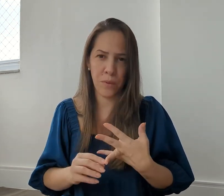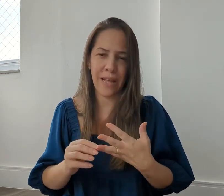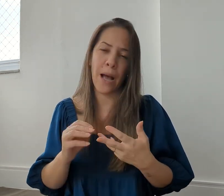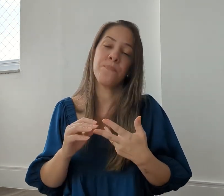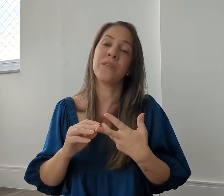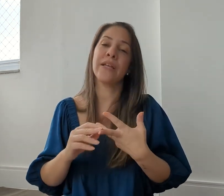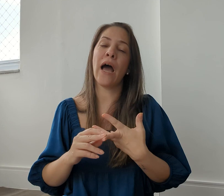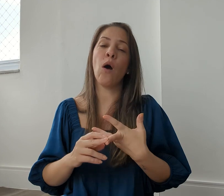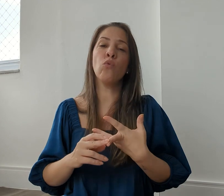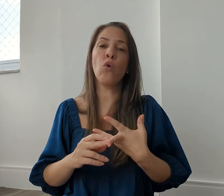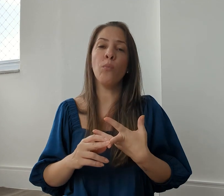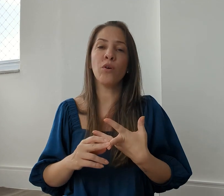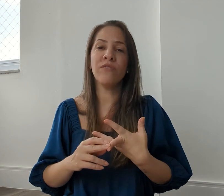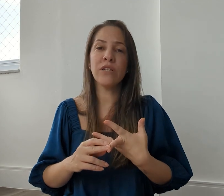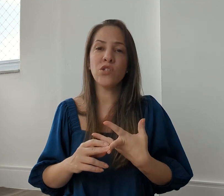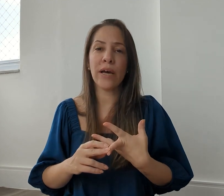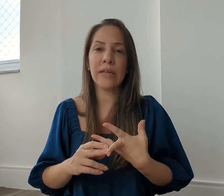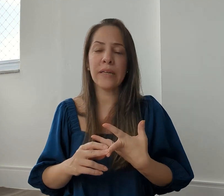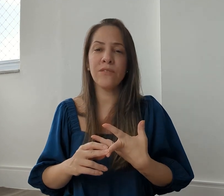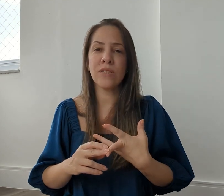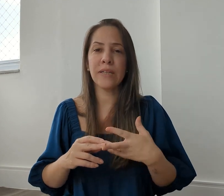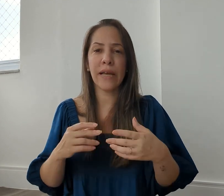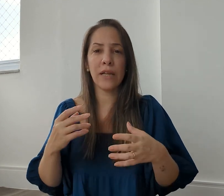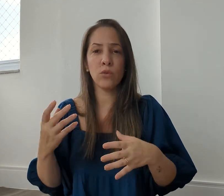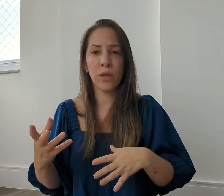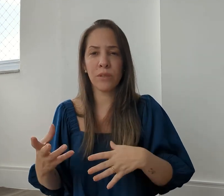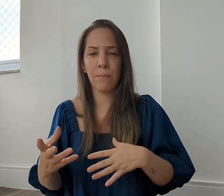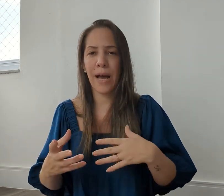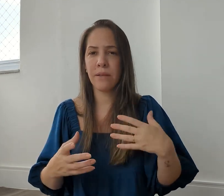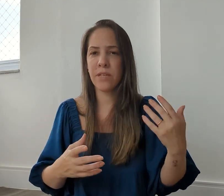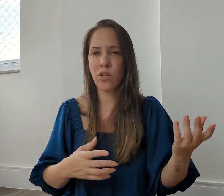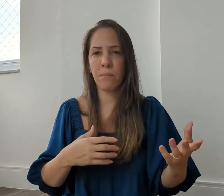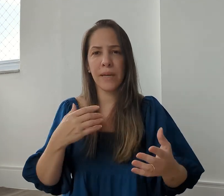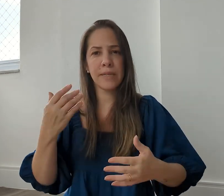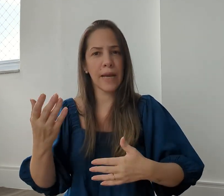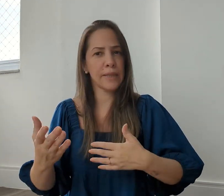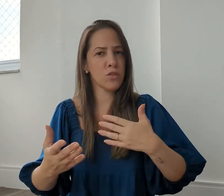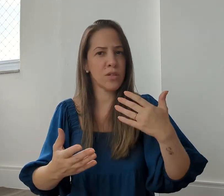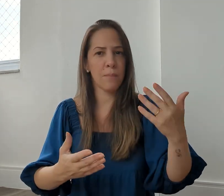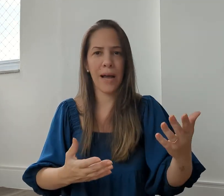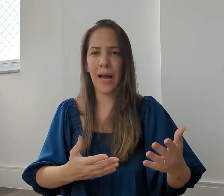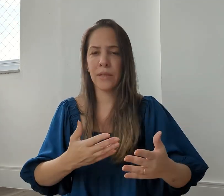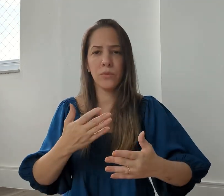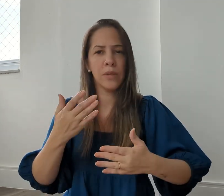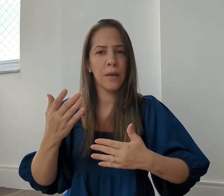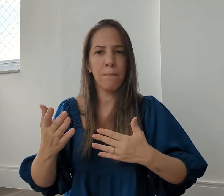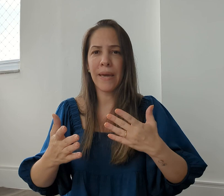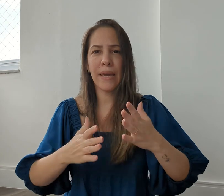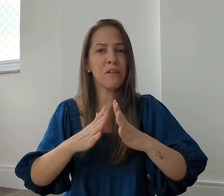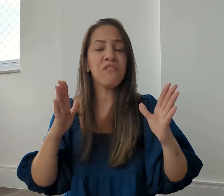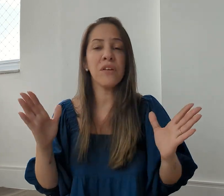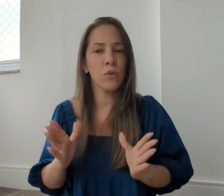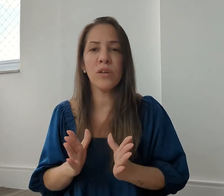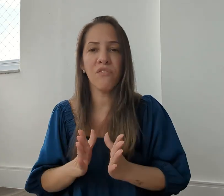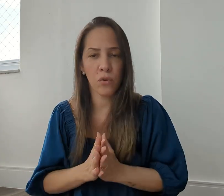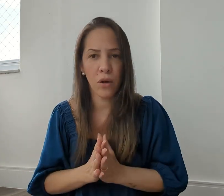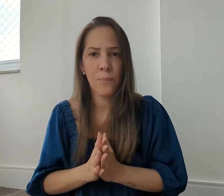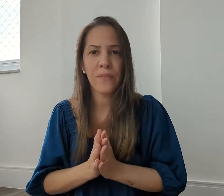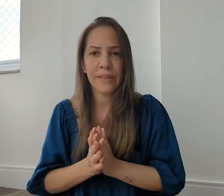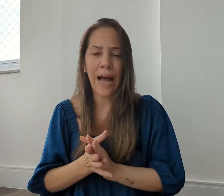hospedar, né, algum comprovante aí que você tenha do teu trabalho, seja empresa, carteira de trabalho, MEI, enfim, o que for, tá?